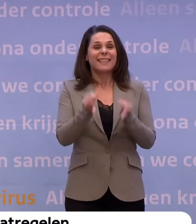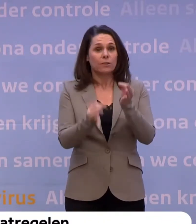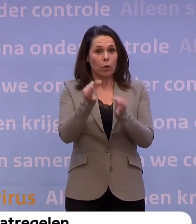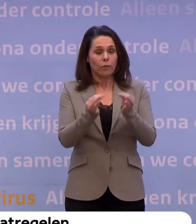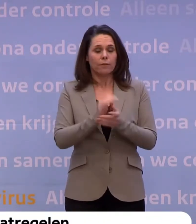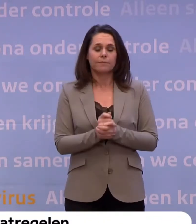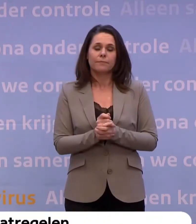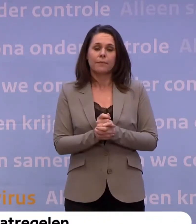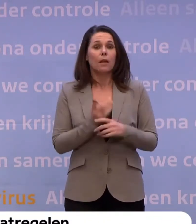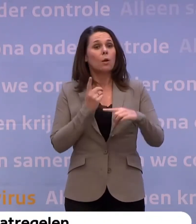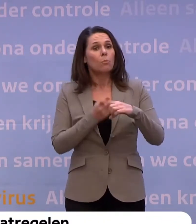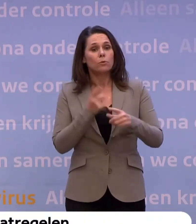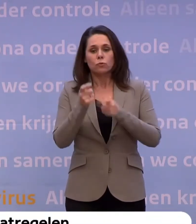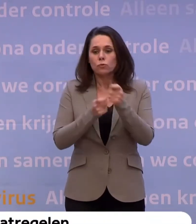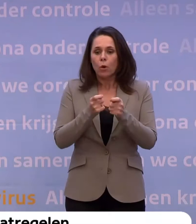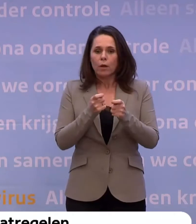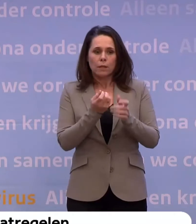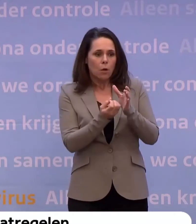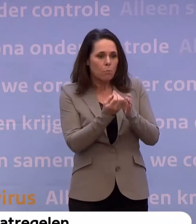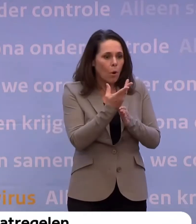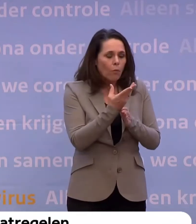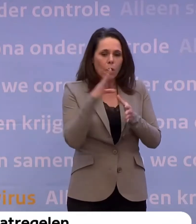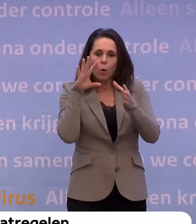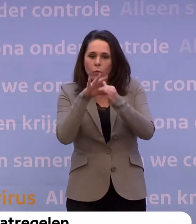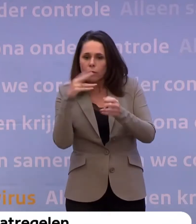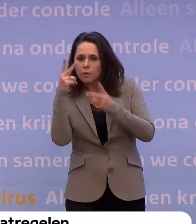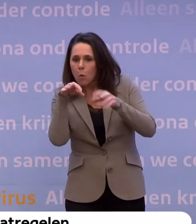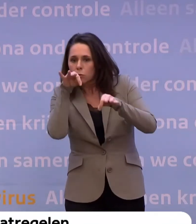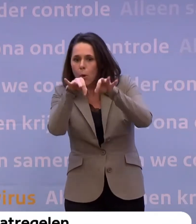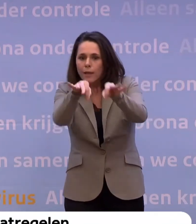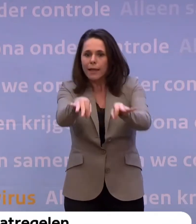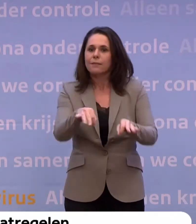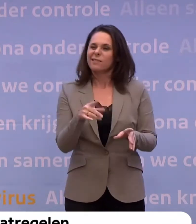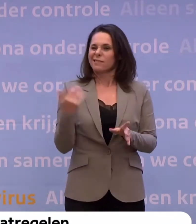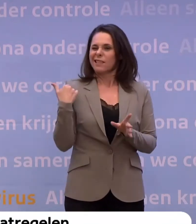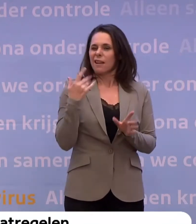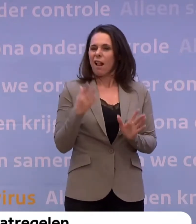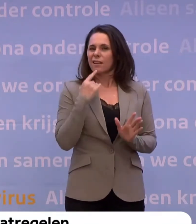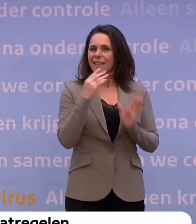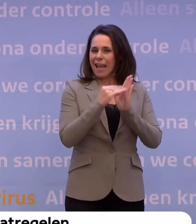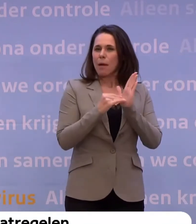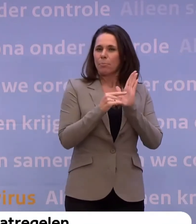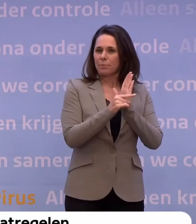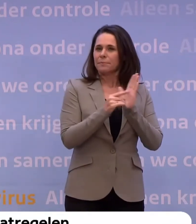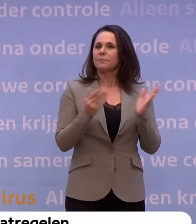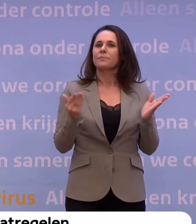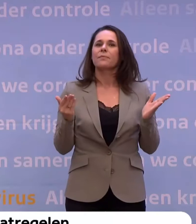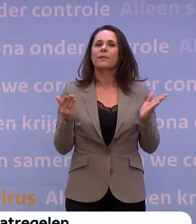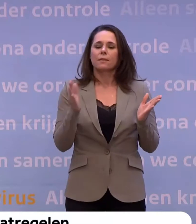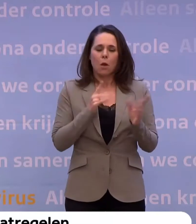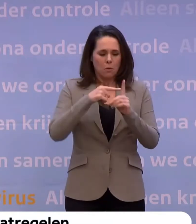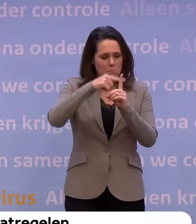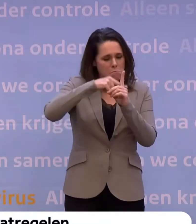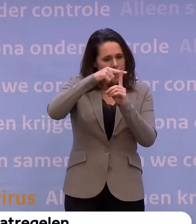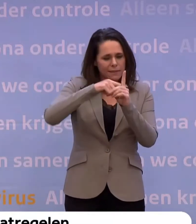dat je bron- en contactopsporing kunt doen. Daar heb je de apps weer voor nodig die net door Hugo genoemd werden, door Hugo de Jonge. En je moet ook kunnen meten, zegt